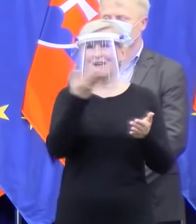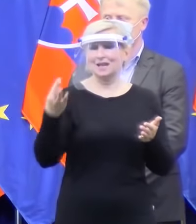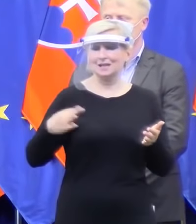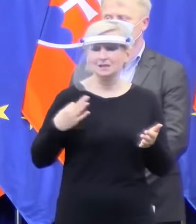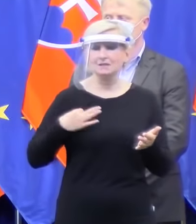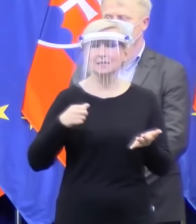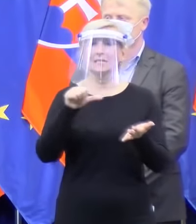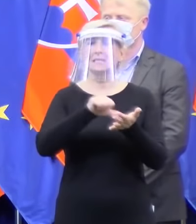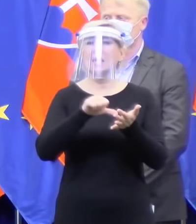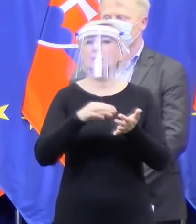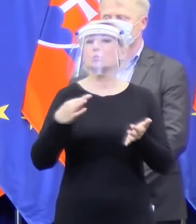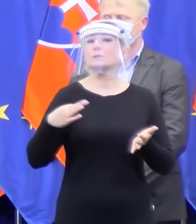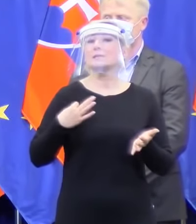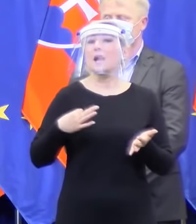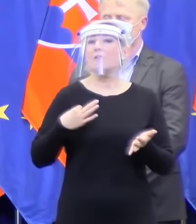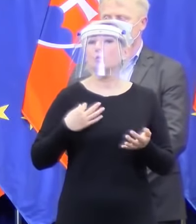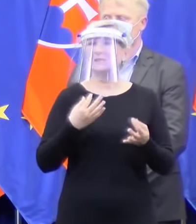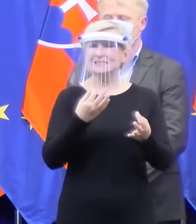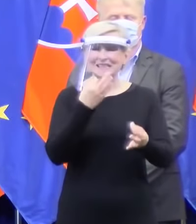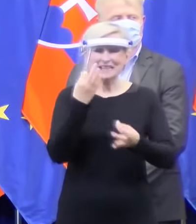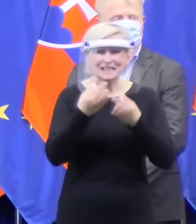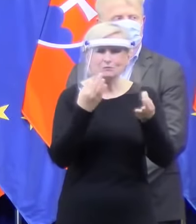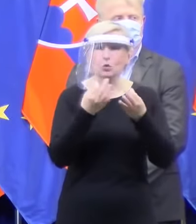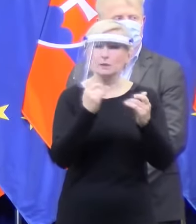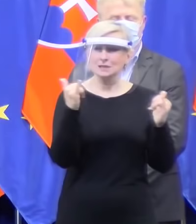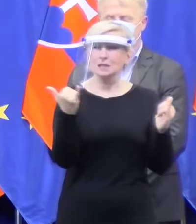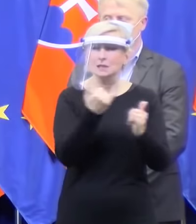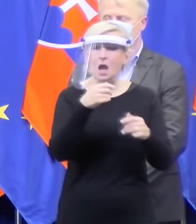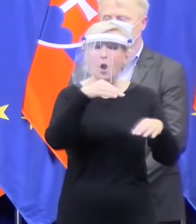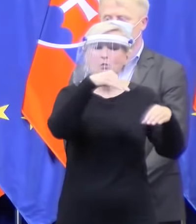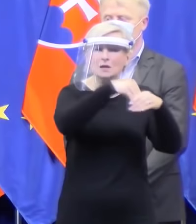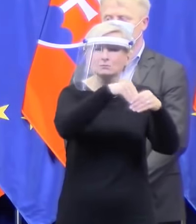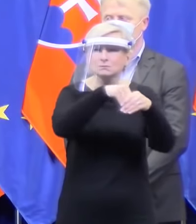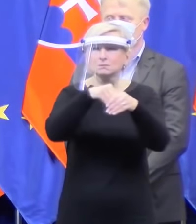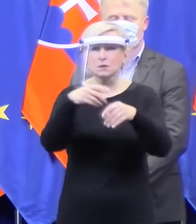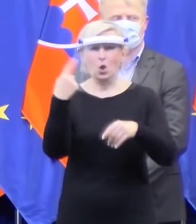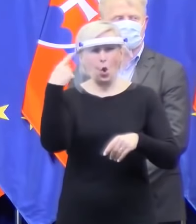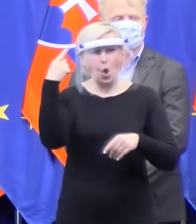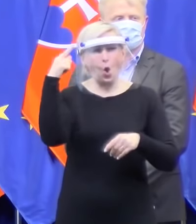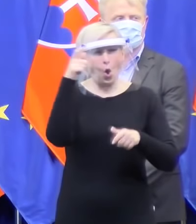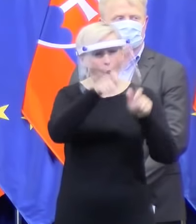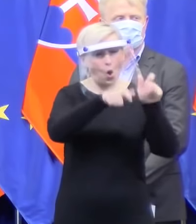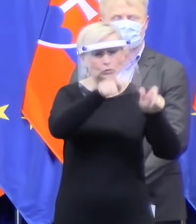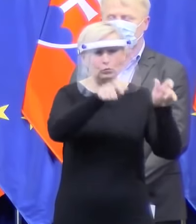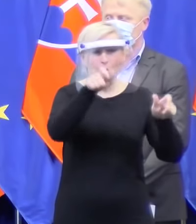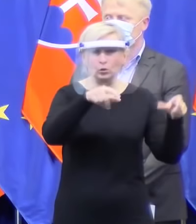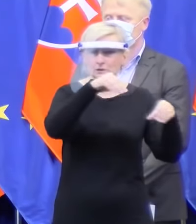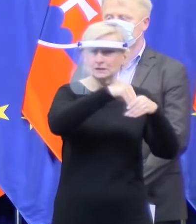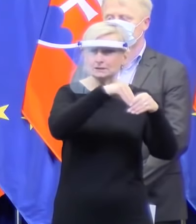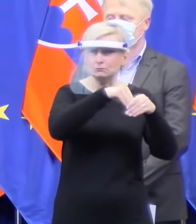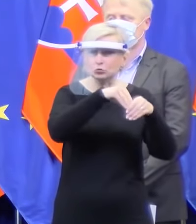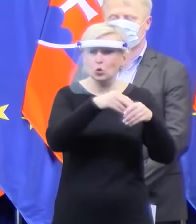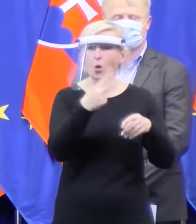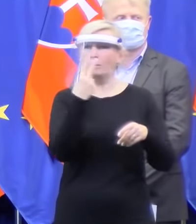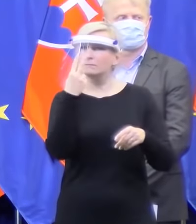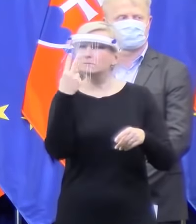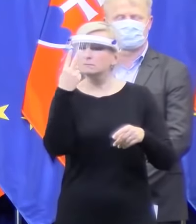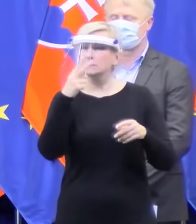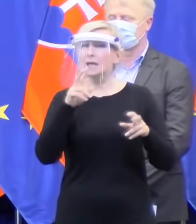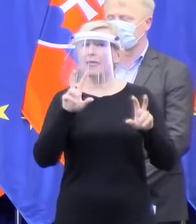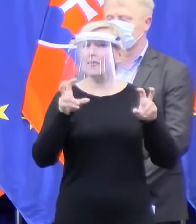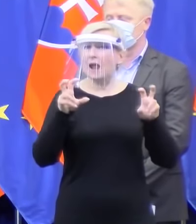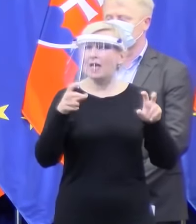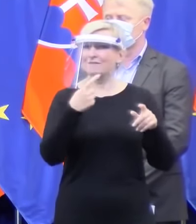zdravotníckých informácií... Naozaj videl som tam všetky tie kapacity, ktoré som vydával v televízii alebo teda, ktoré sa touto problematikou